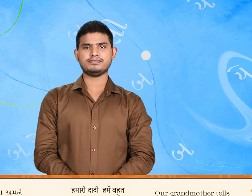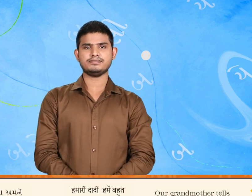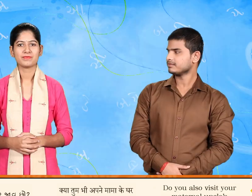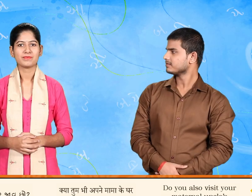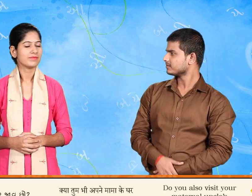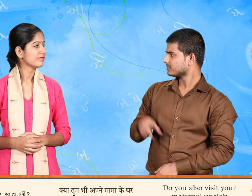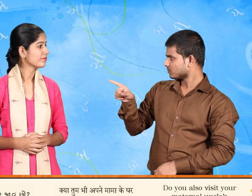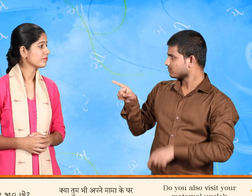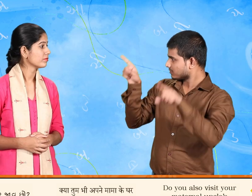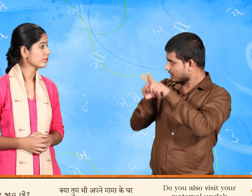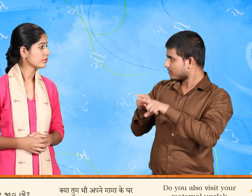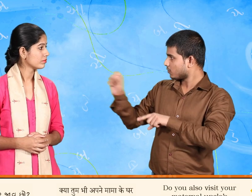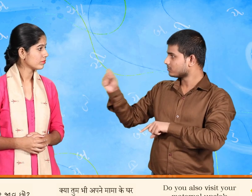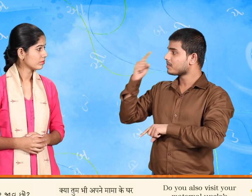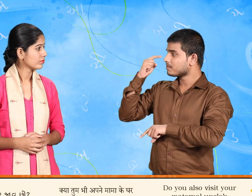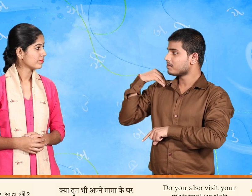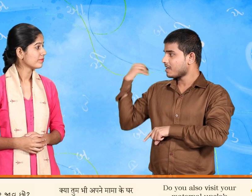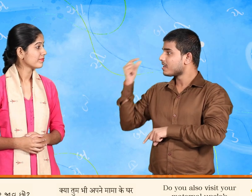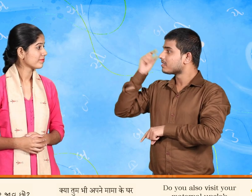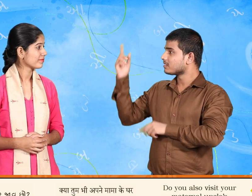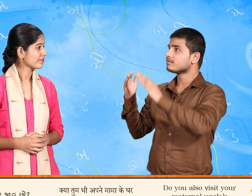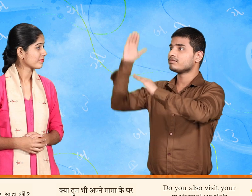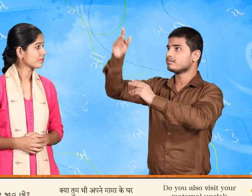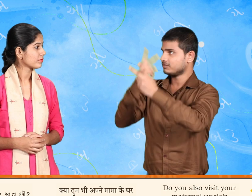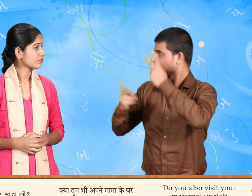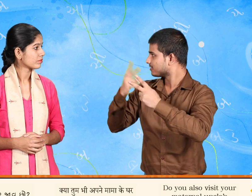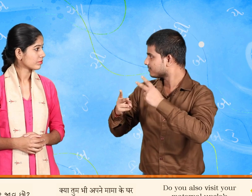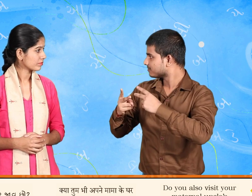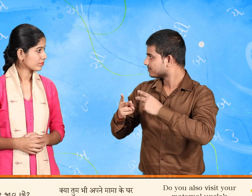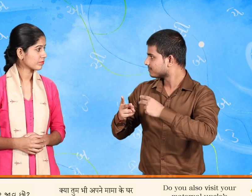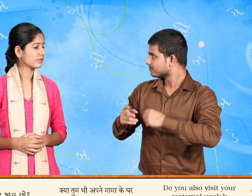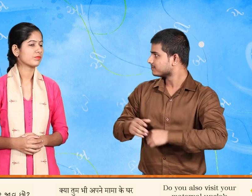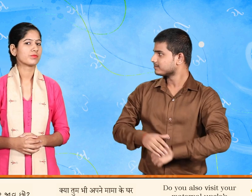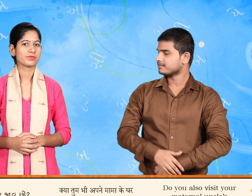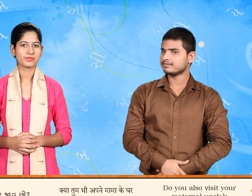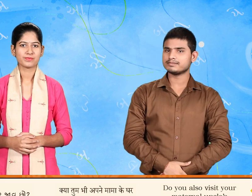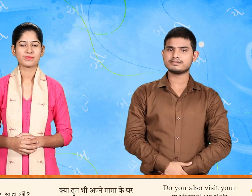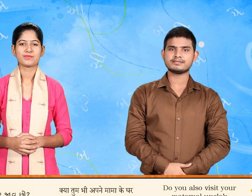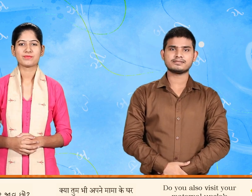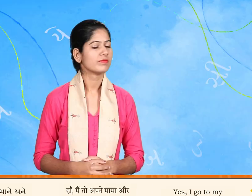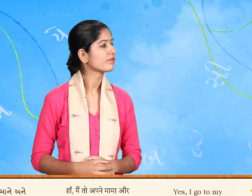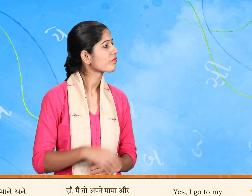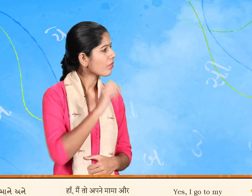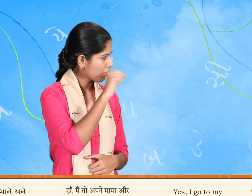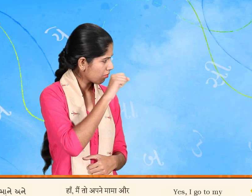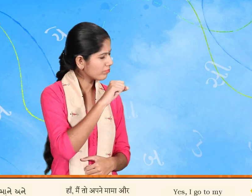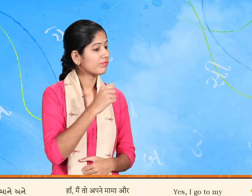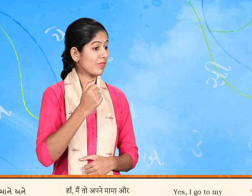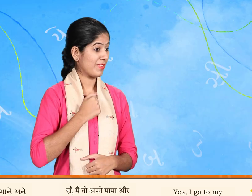તમે મામાને ઘેર જાઓ છું ? હાં,હું મારા